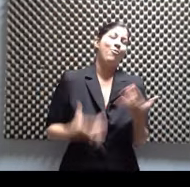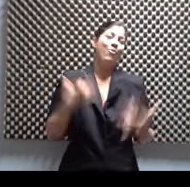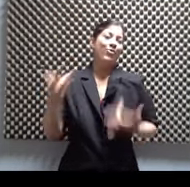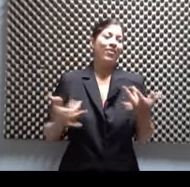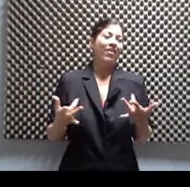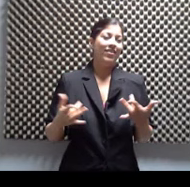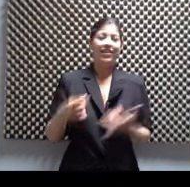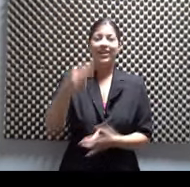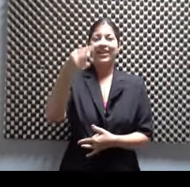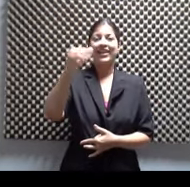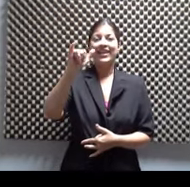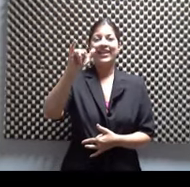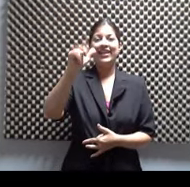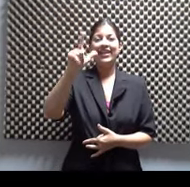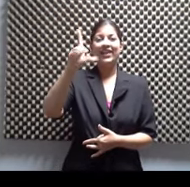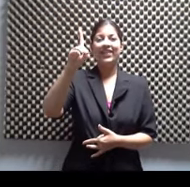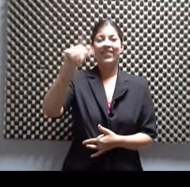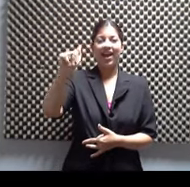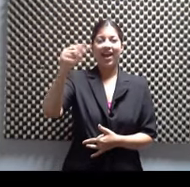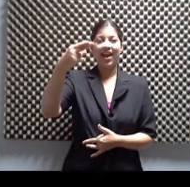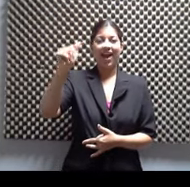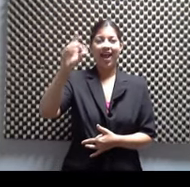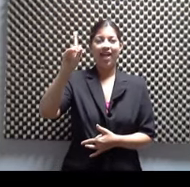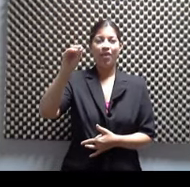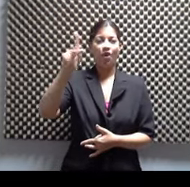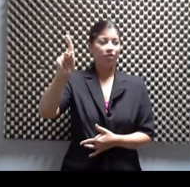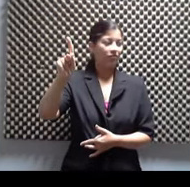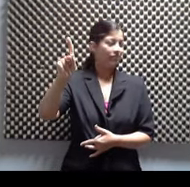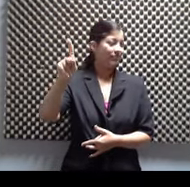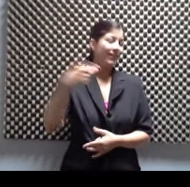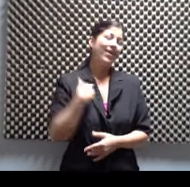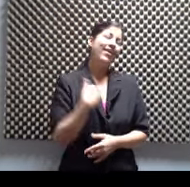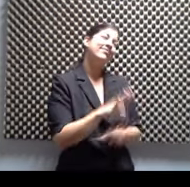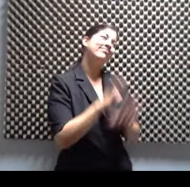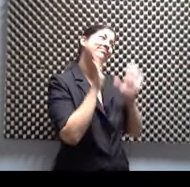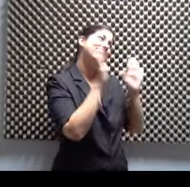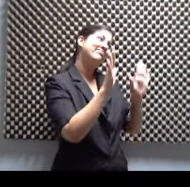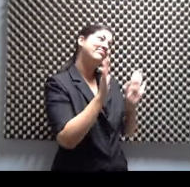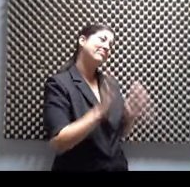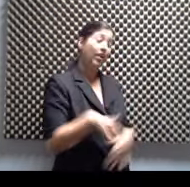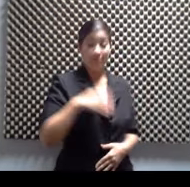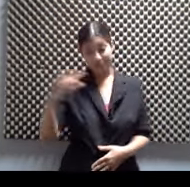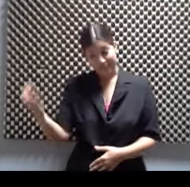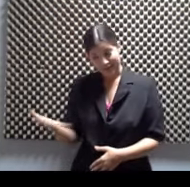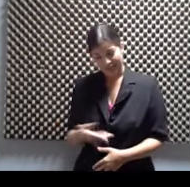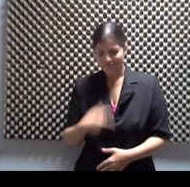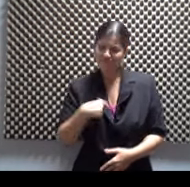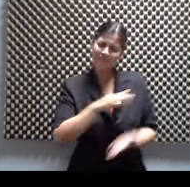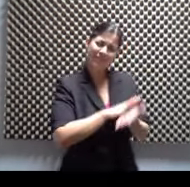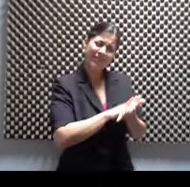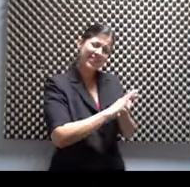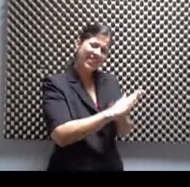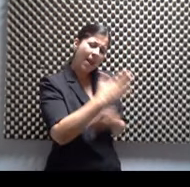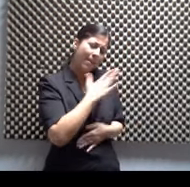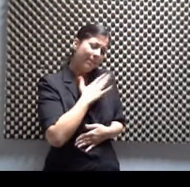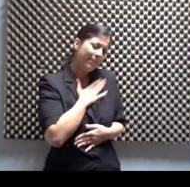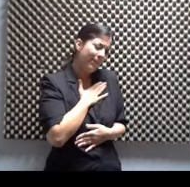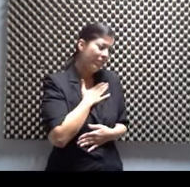Gilda Haddock con nosotros. Ay, qué maravilla. Hola. Bienvenida. Un honor. placer privilegio es mío. Que no sé, yo estoy